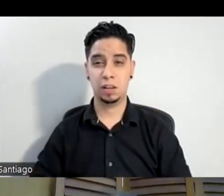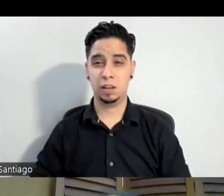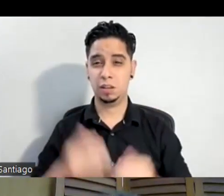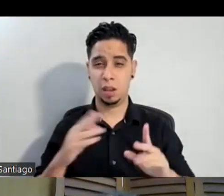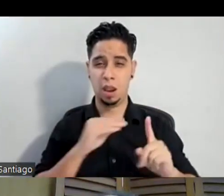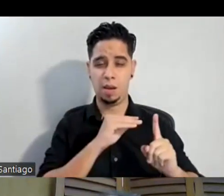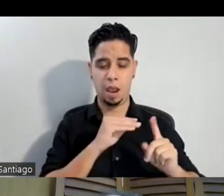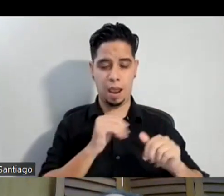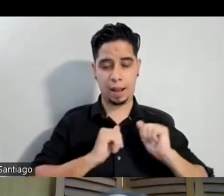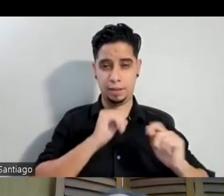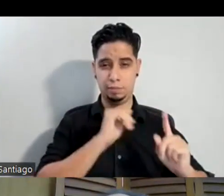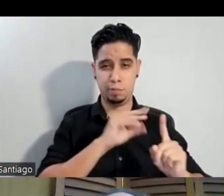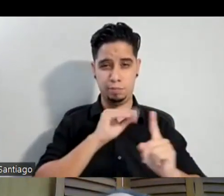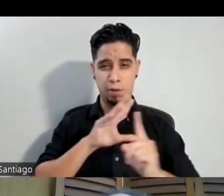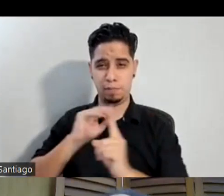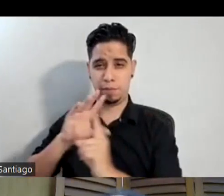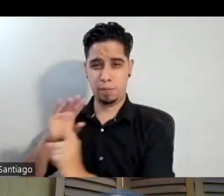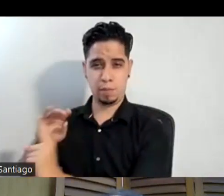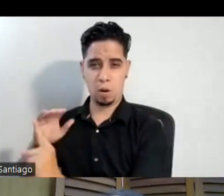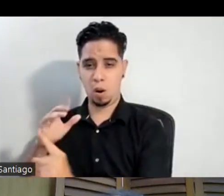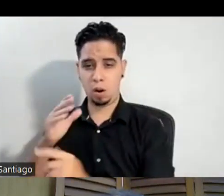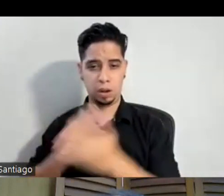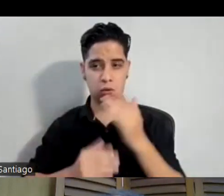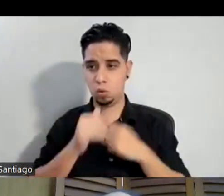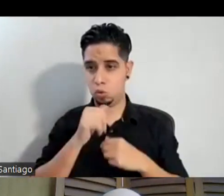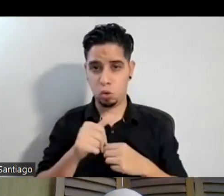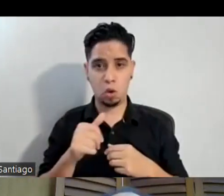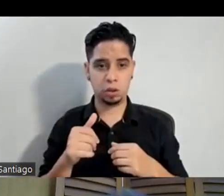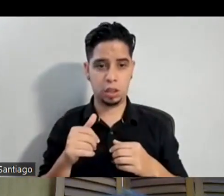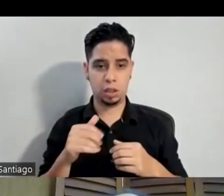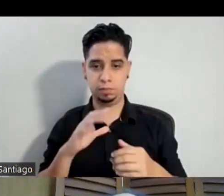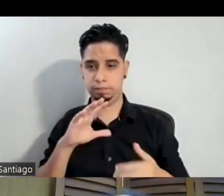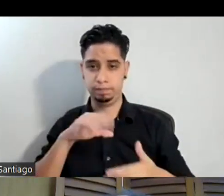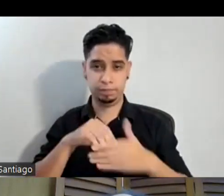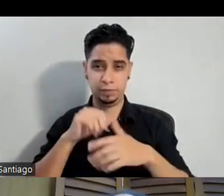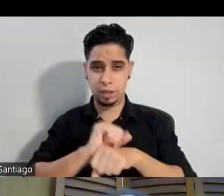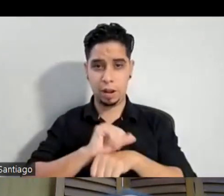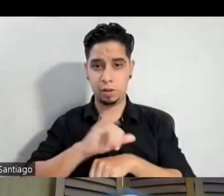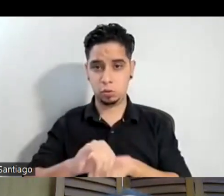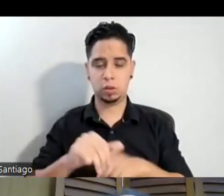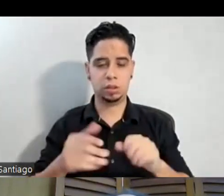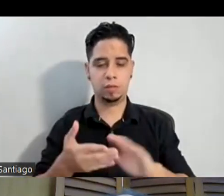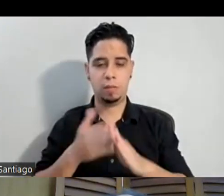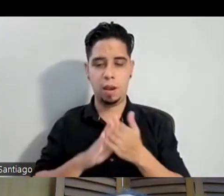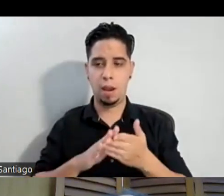aunque tú no te dediques a eso te convierte en mejor artista en la disciplina que tú seas y Adriana que domina también